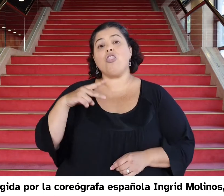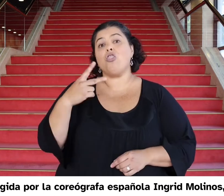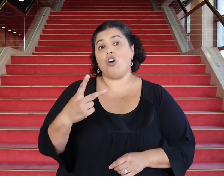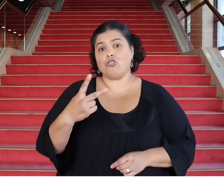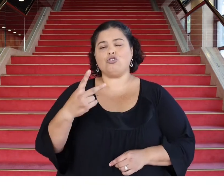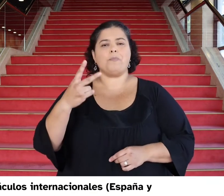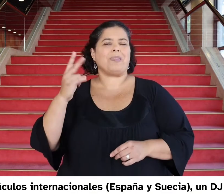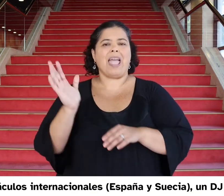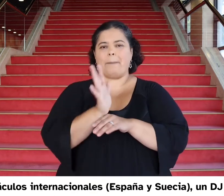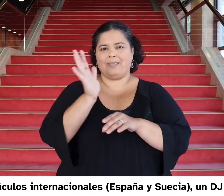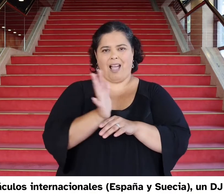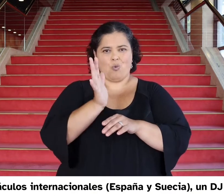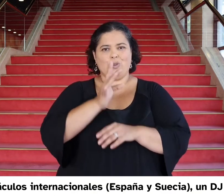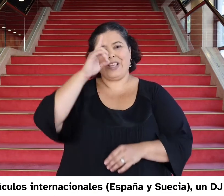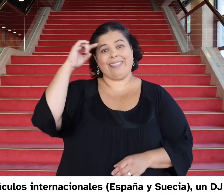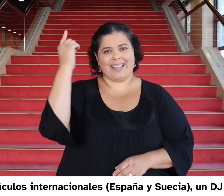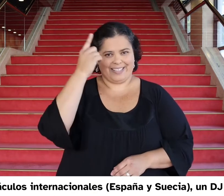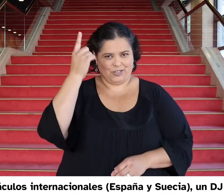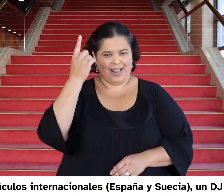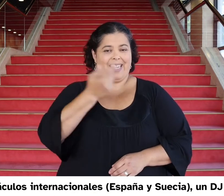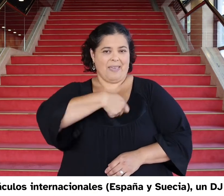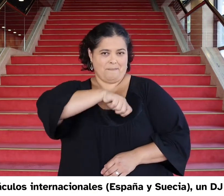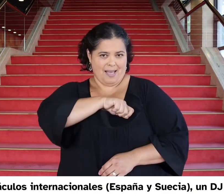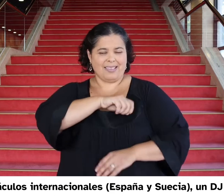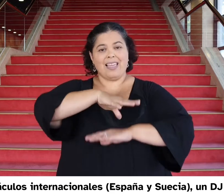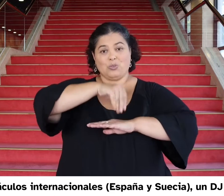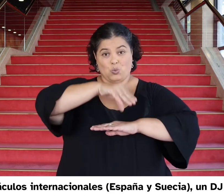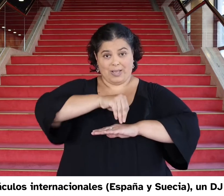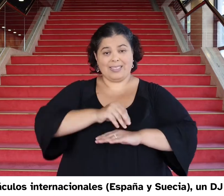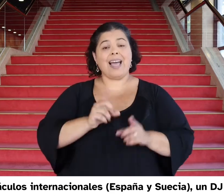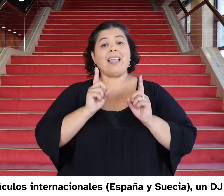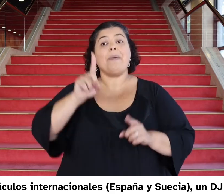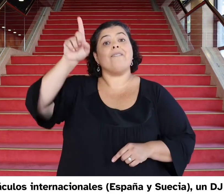Dos espectáculos internacionales de España y Suecia Un DJ de Francia